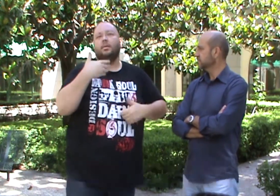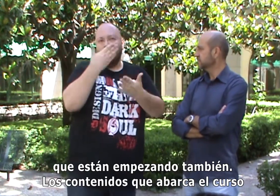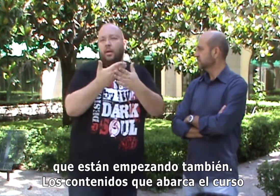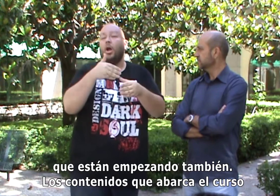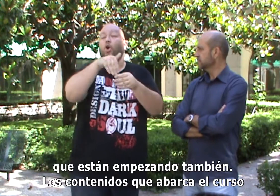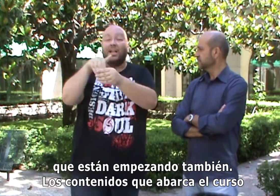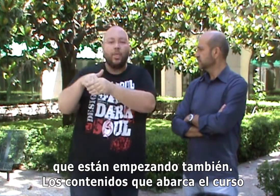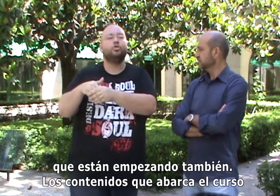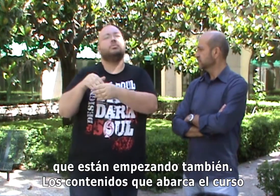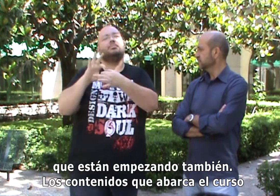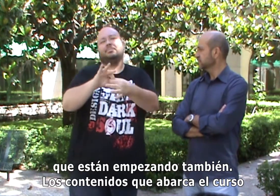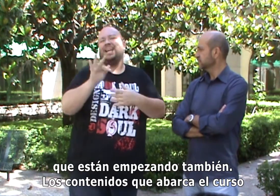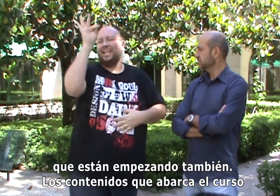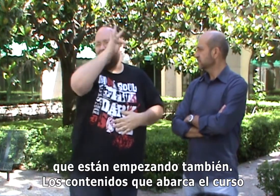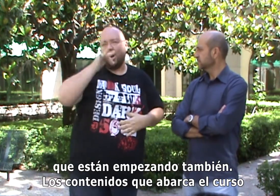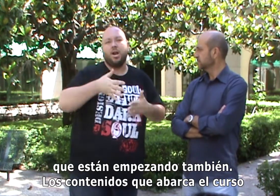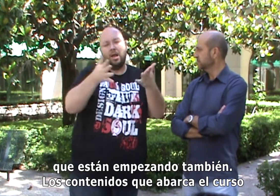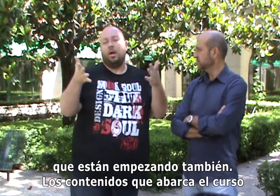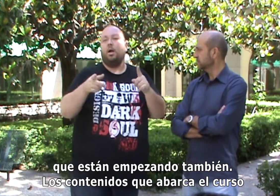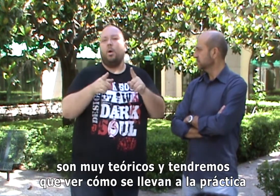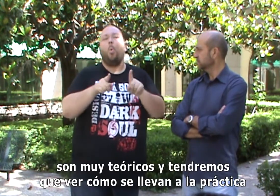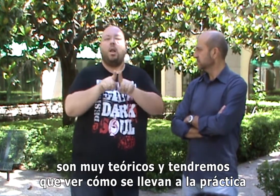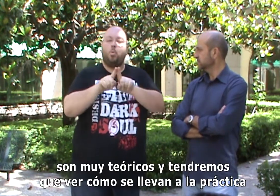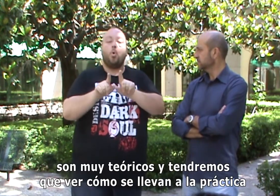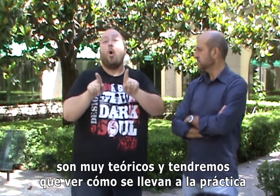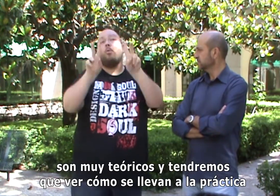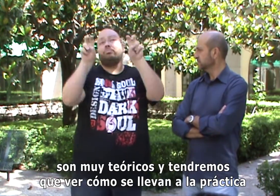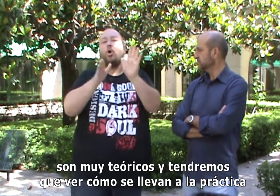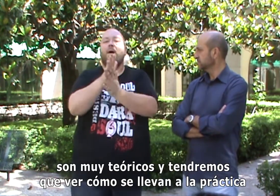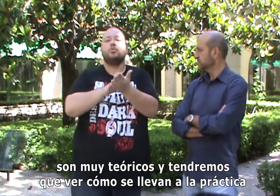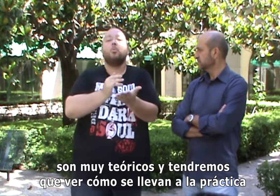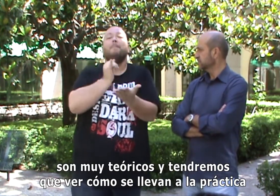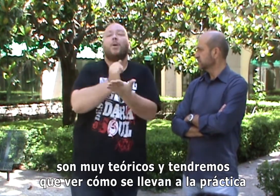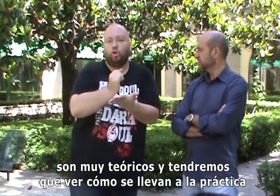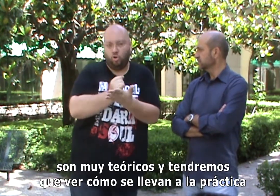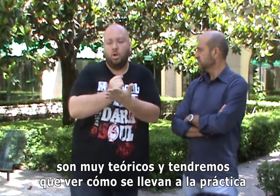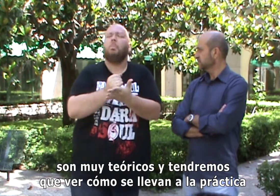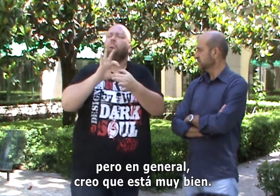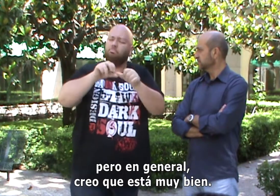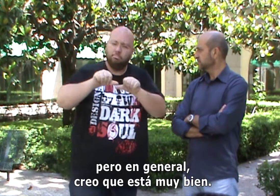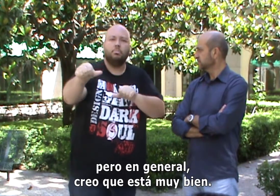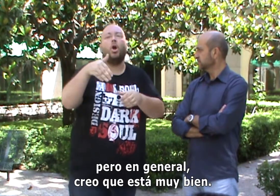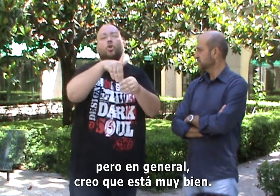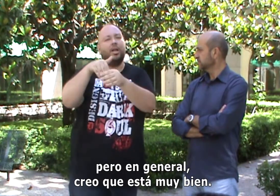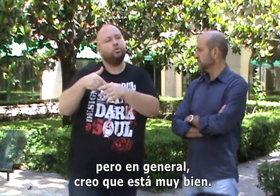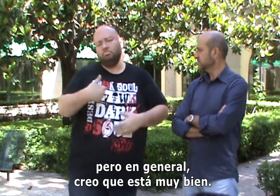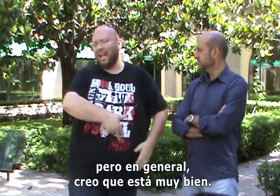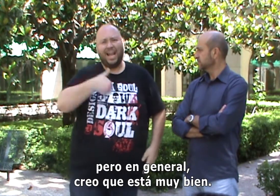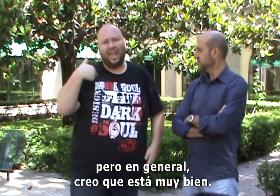países que están empezando también. Los contenidos que abarca el curso son muy teóricos y tendremos que ver cómo se llevan a la práctica, pero en general, creo que está muy